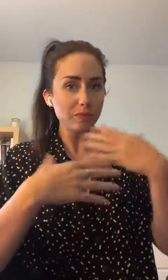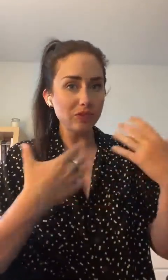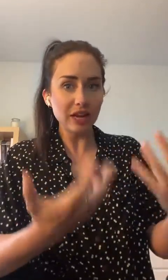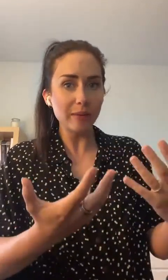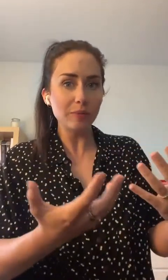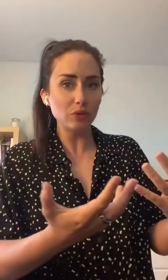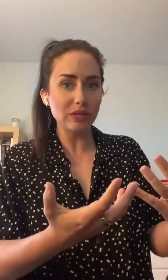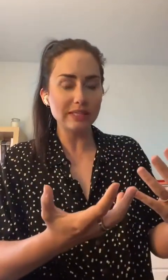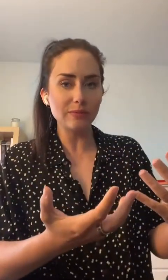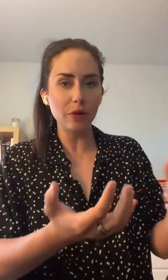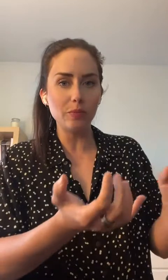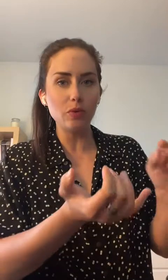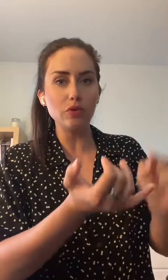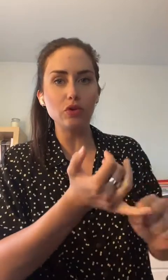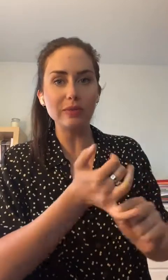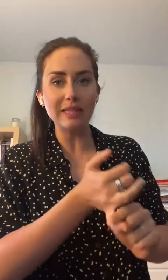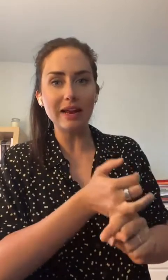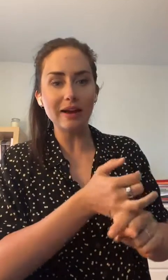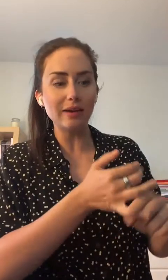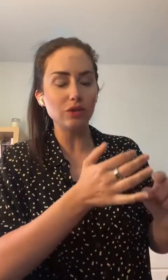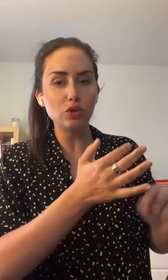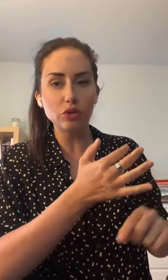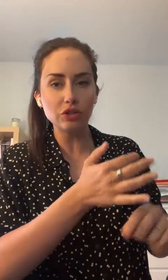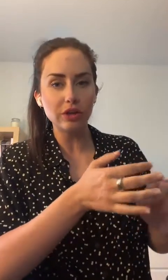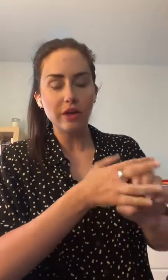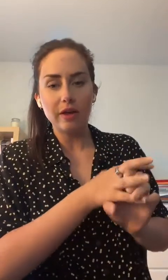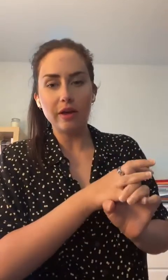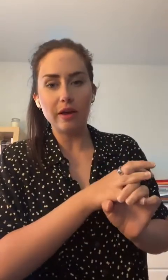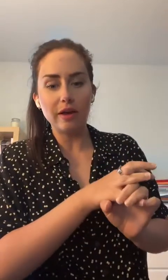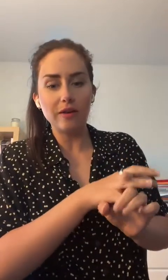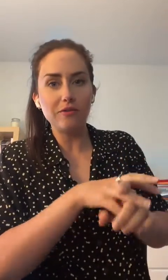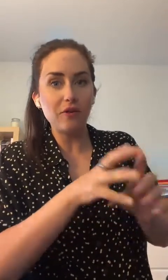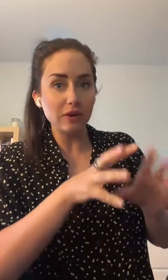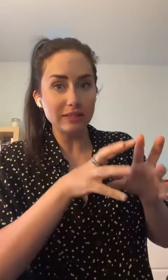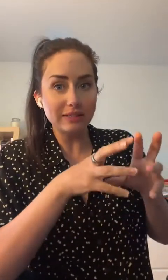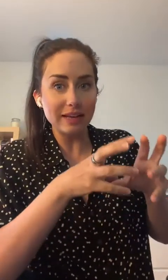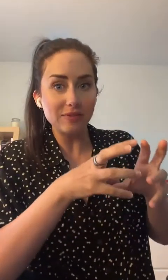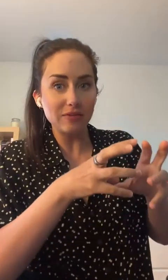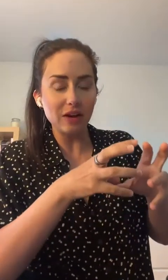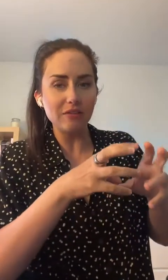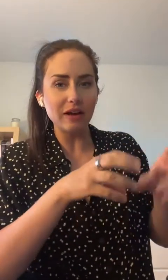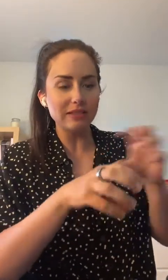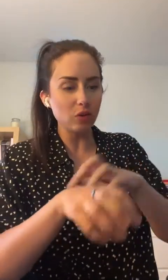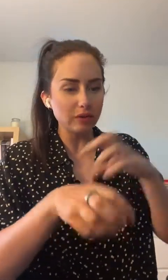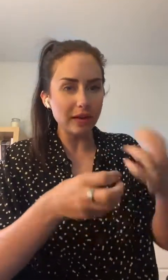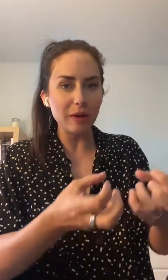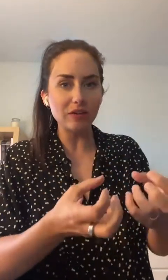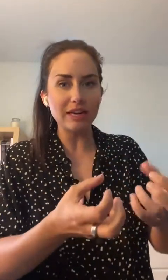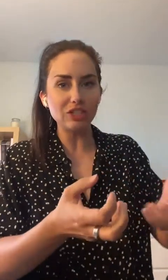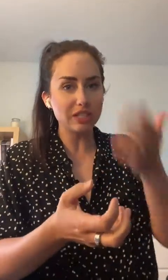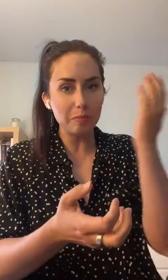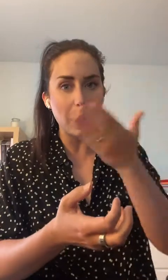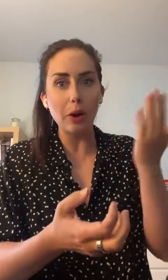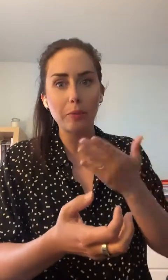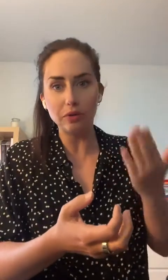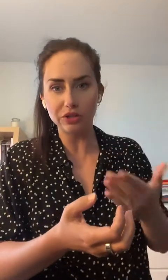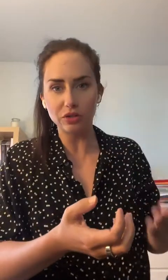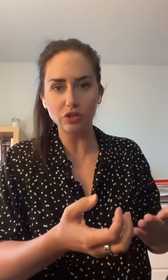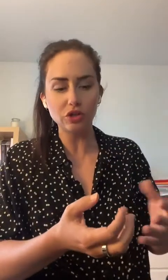Mais, généralement, pour tous les types de peau, une eau micellaire douce, ce qu'elle va venir faire, c'est contrairement à votre lingette qui beurre plus que d'autres